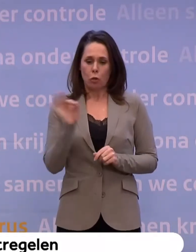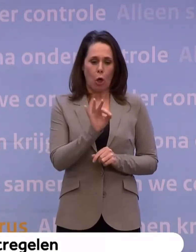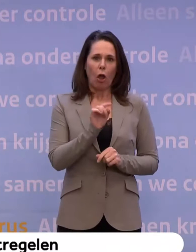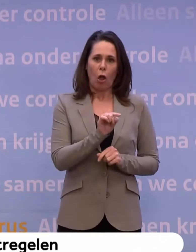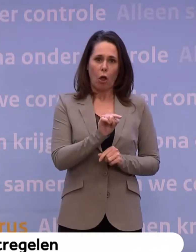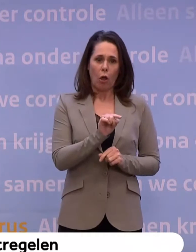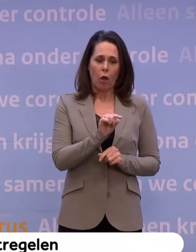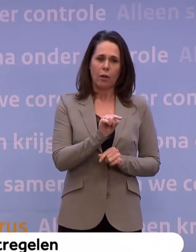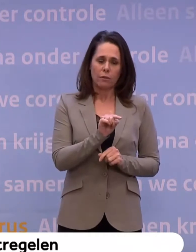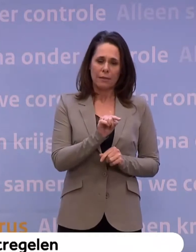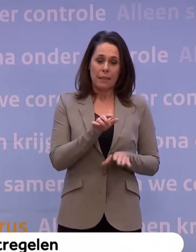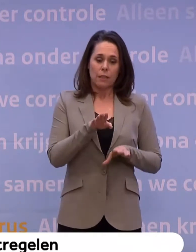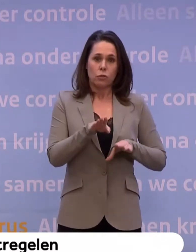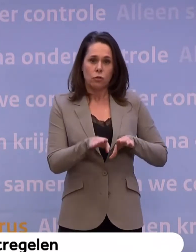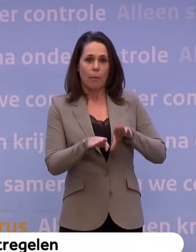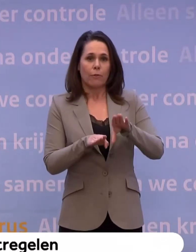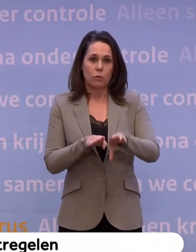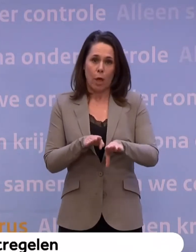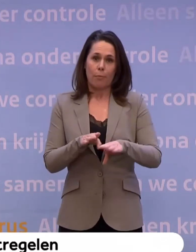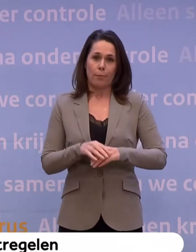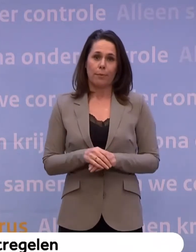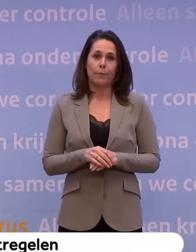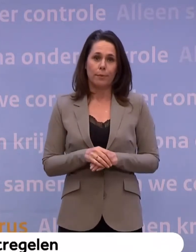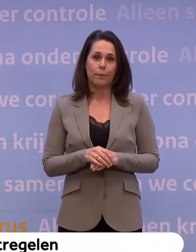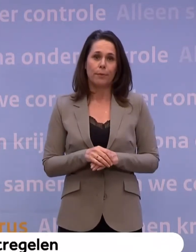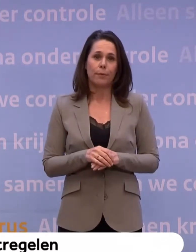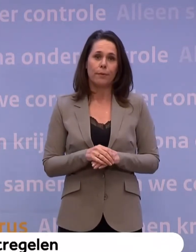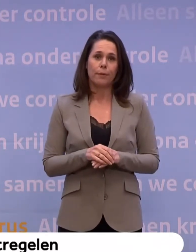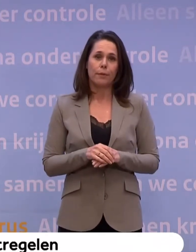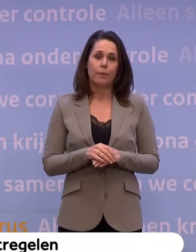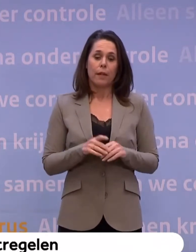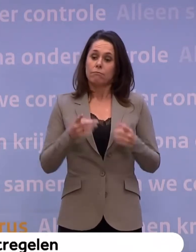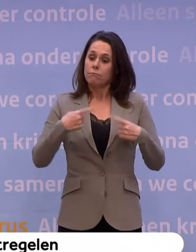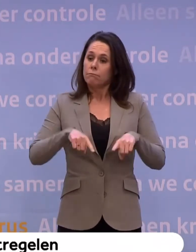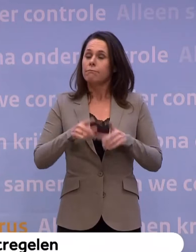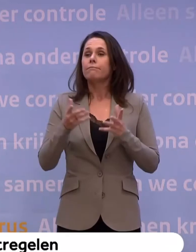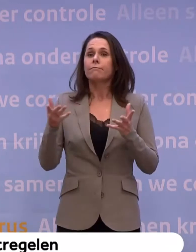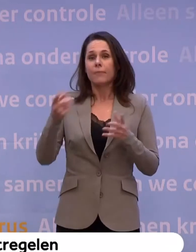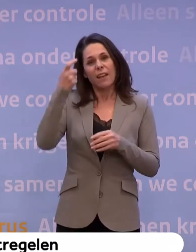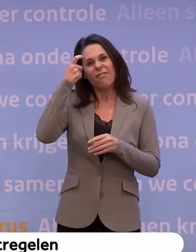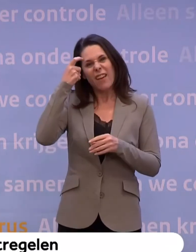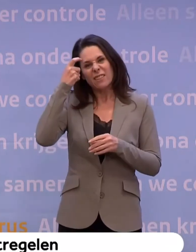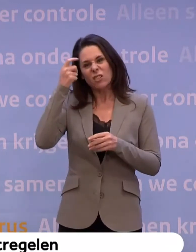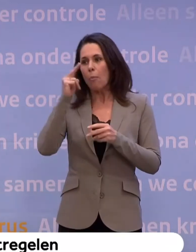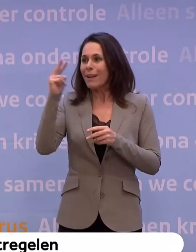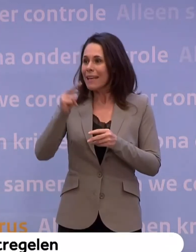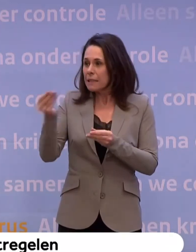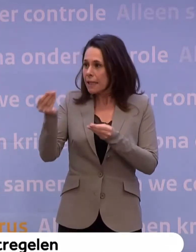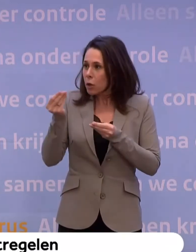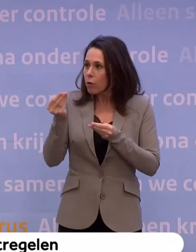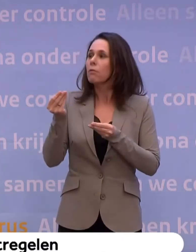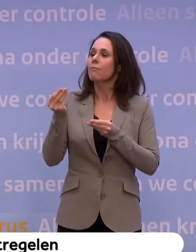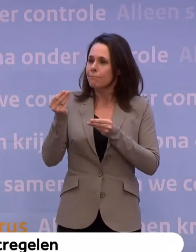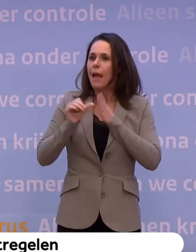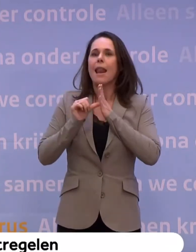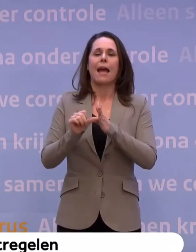alleen stap voor stap kan worden afgelegd. En dat we ons laten leiden door de wetenschappelijke inzichten over